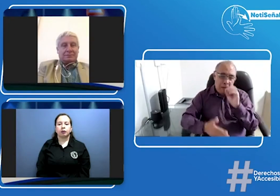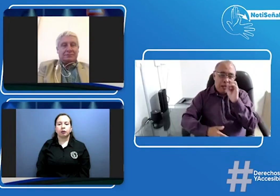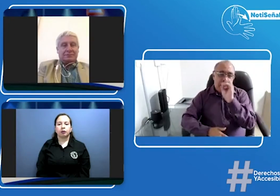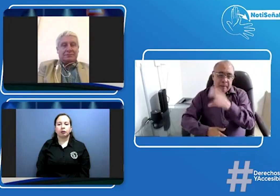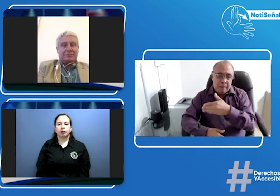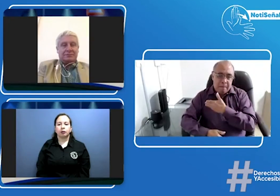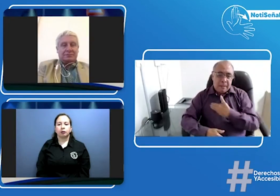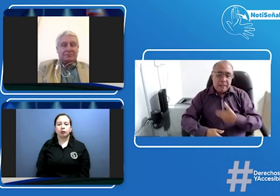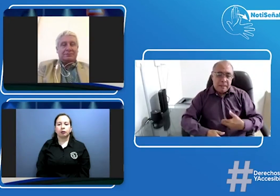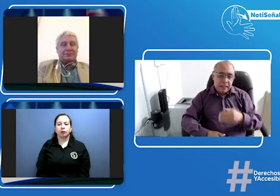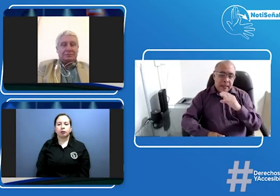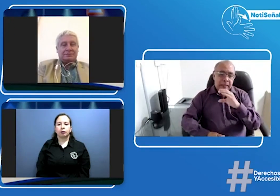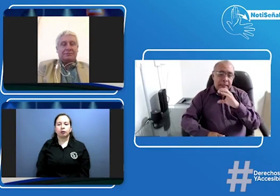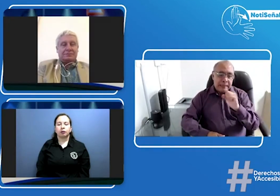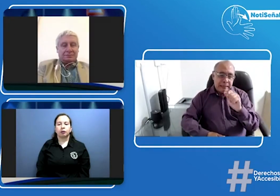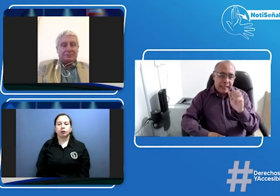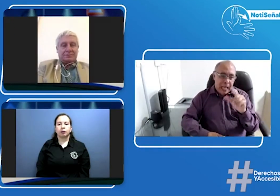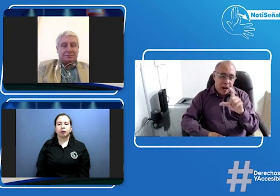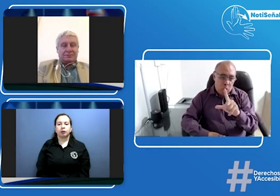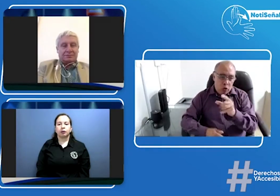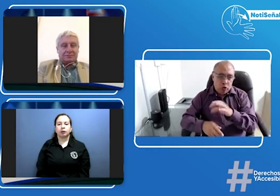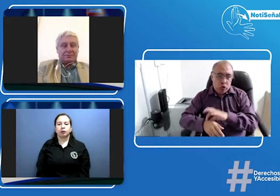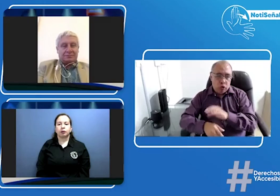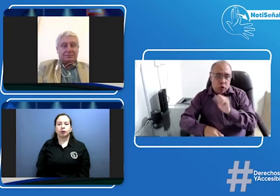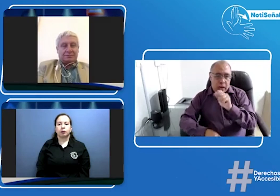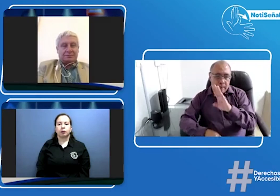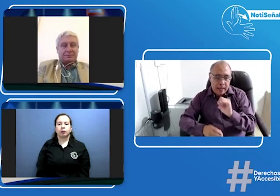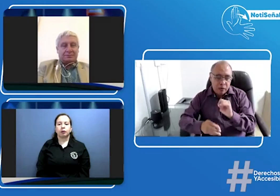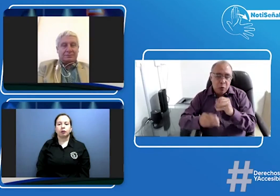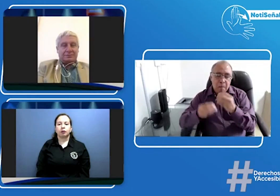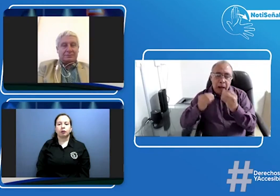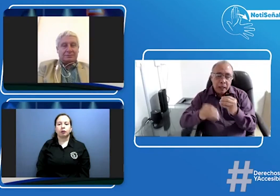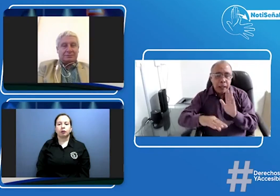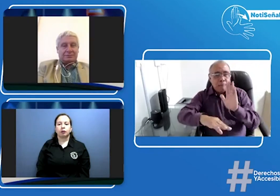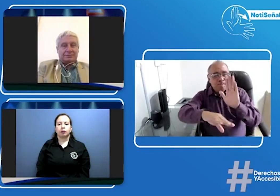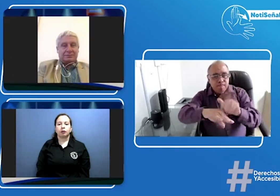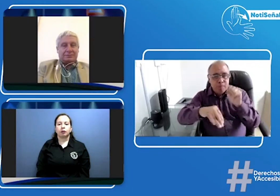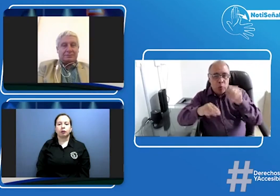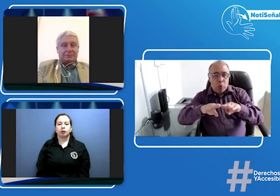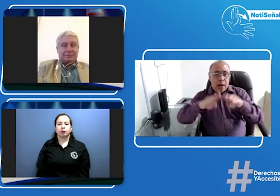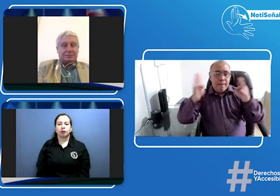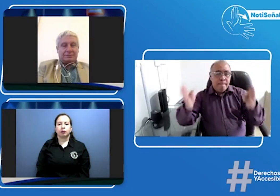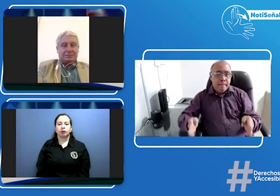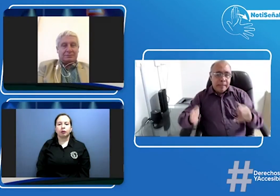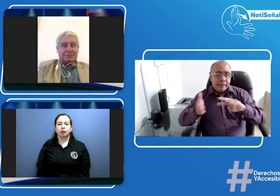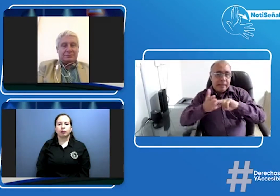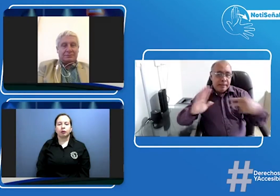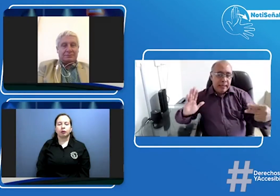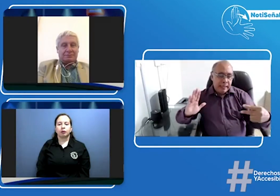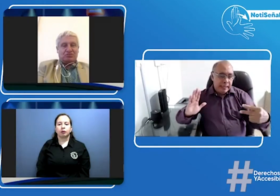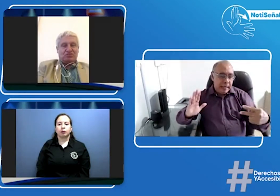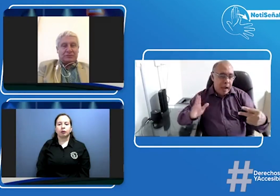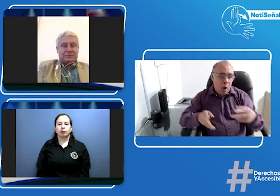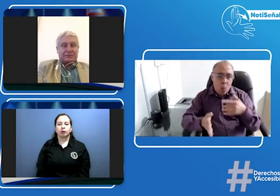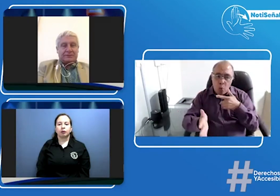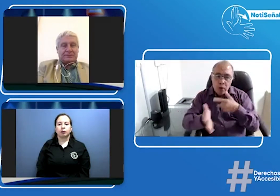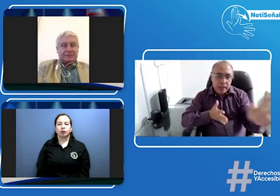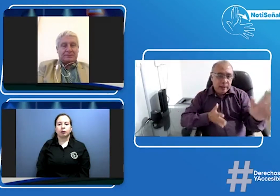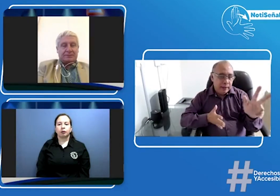director de la Agencia Nacional de Seguridad Vial el doctor Luis Lota al presidente de la Asociación Colombiana